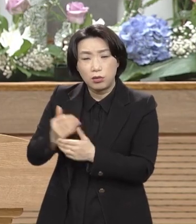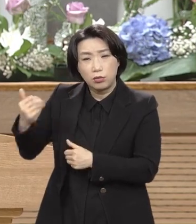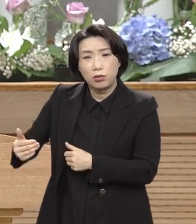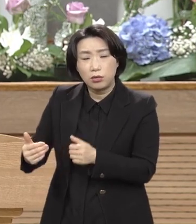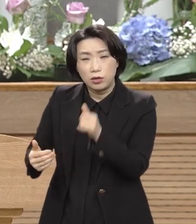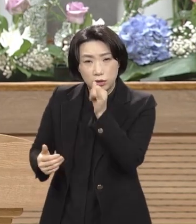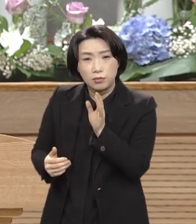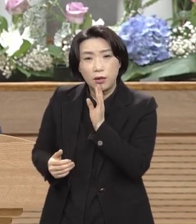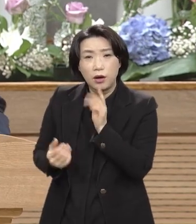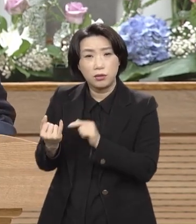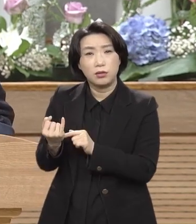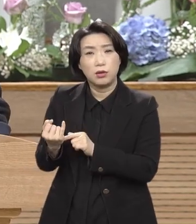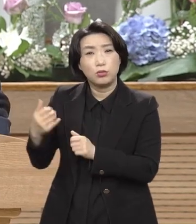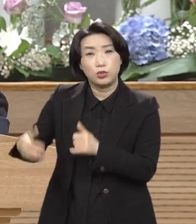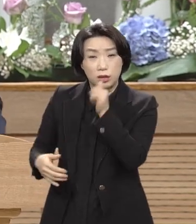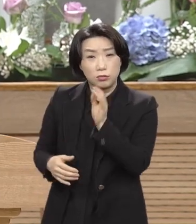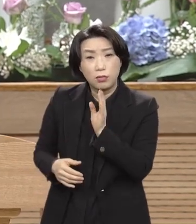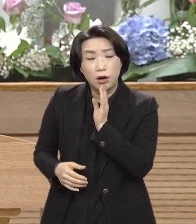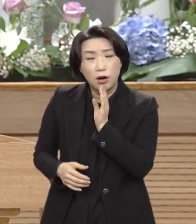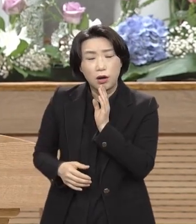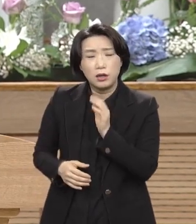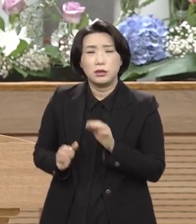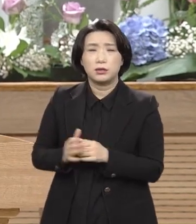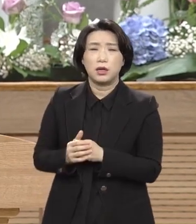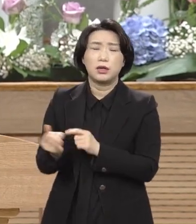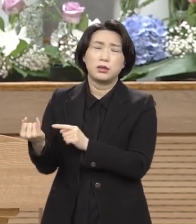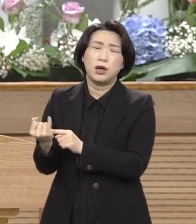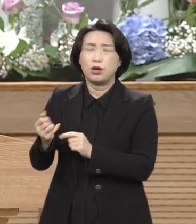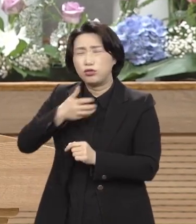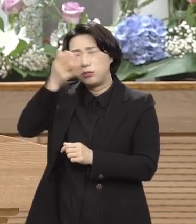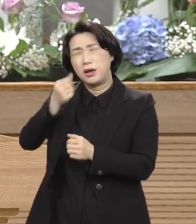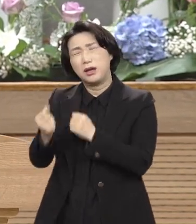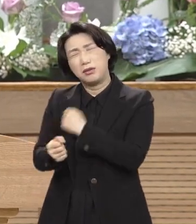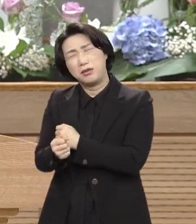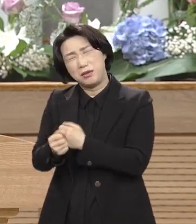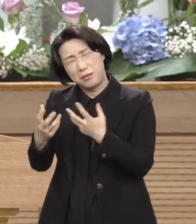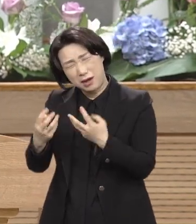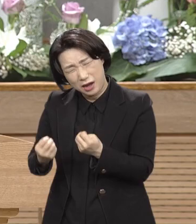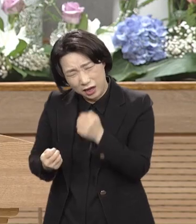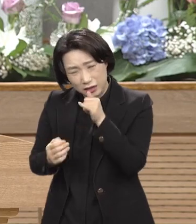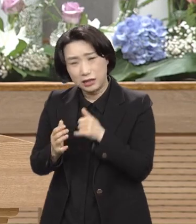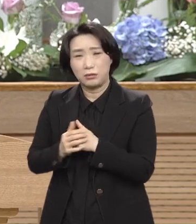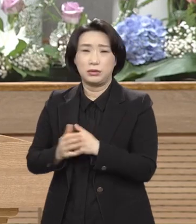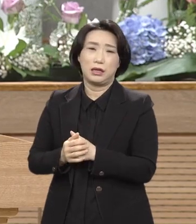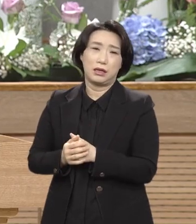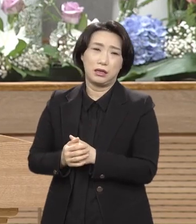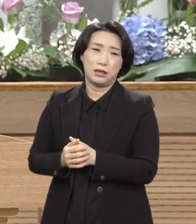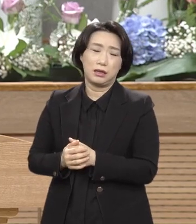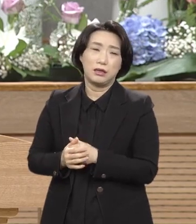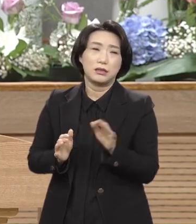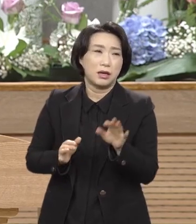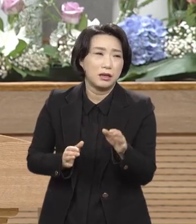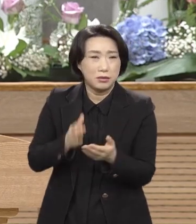마라 그래서 애를 많이 꾸며두었으니까 당신이 그래서는 안 된다